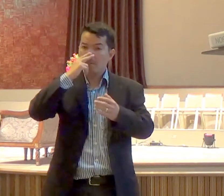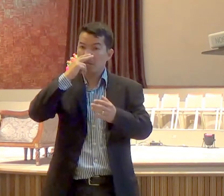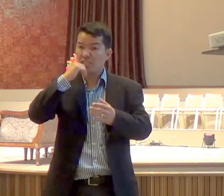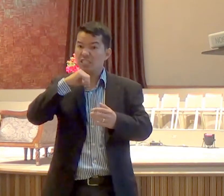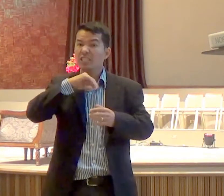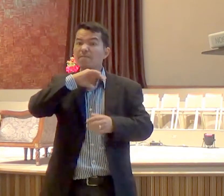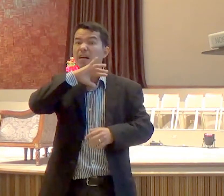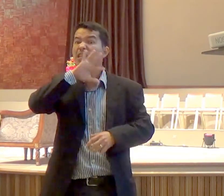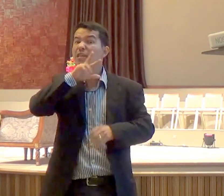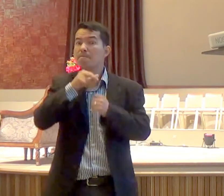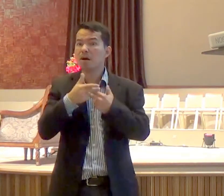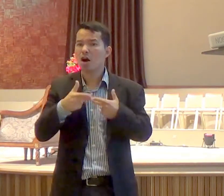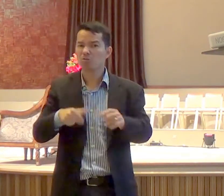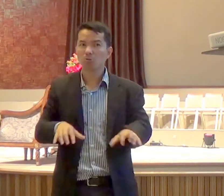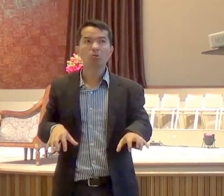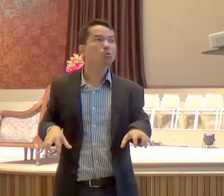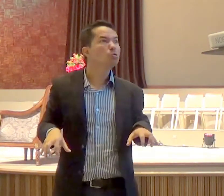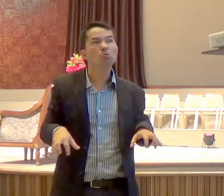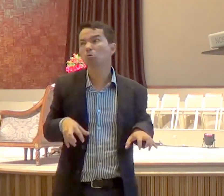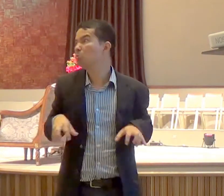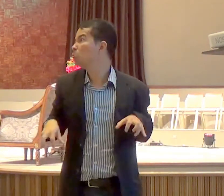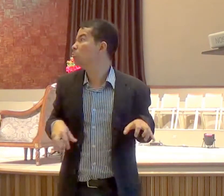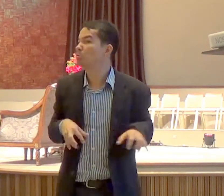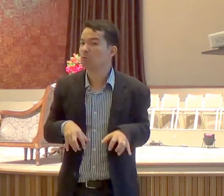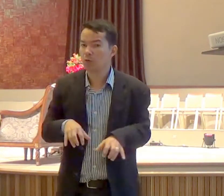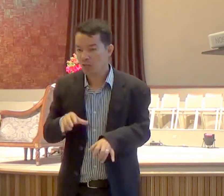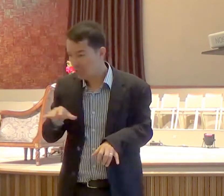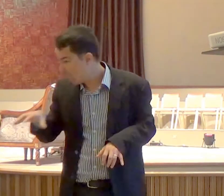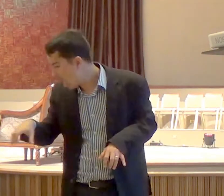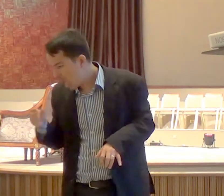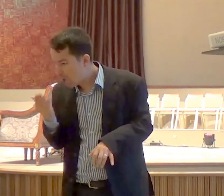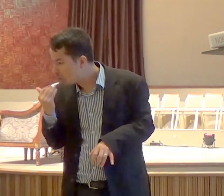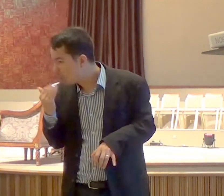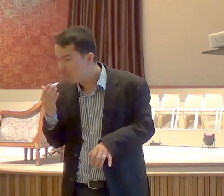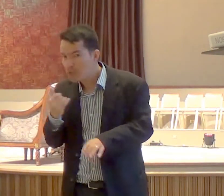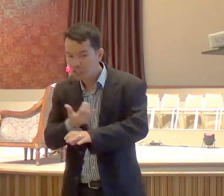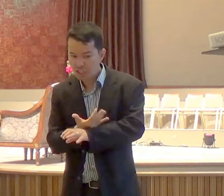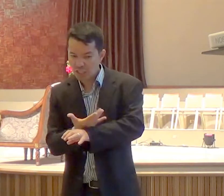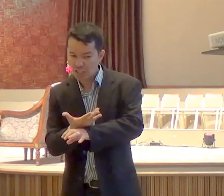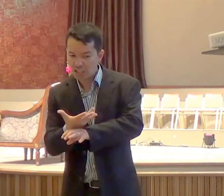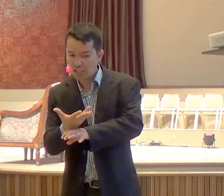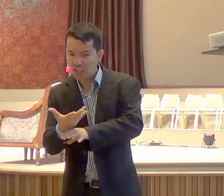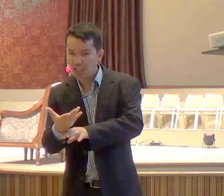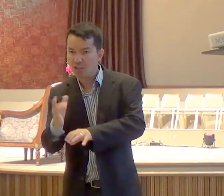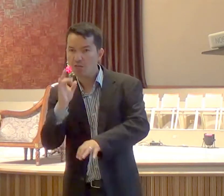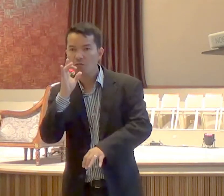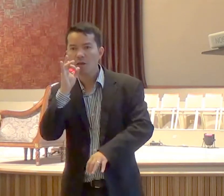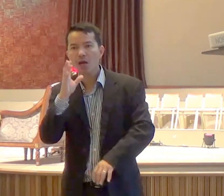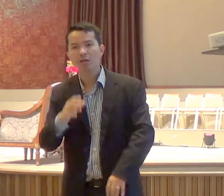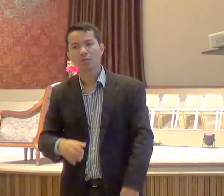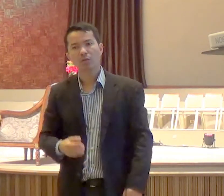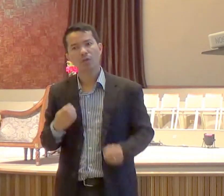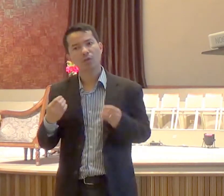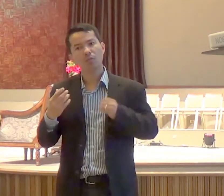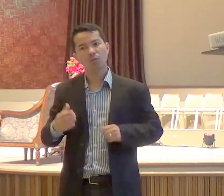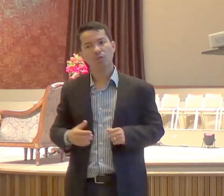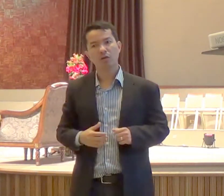e se tornou, como um animal, pastando, nas ervas do campo, até que ele,